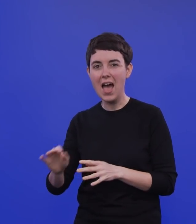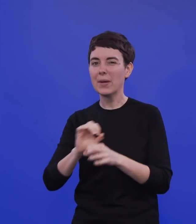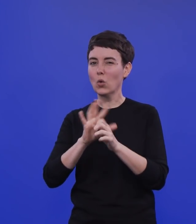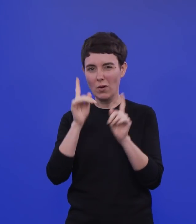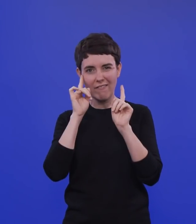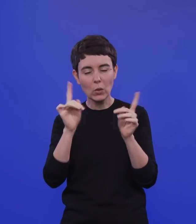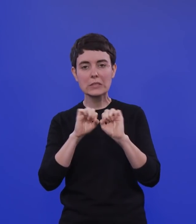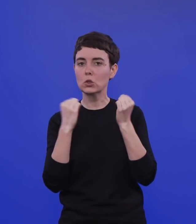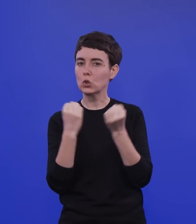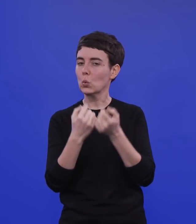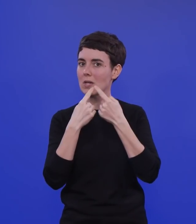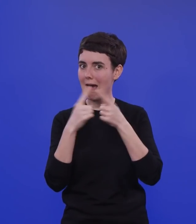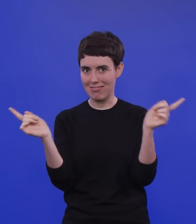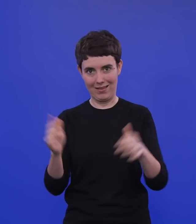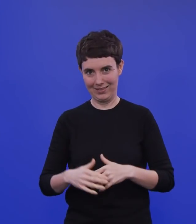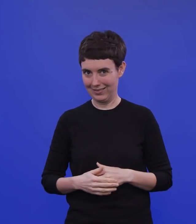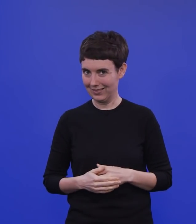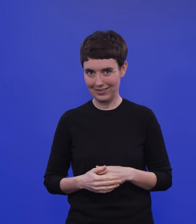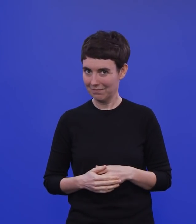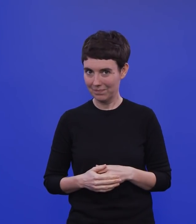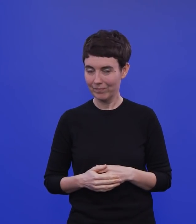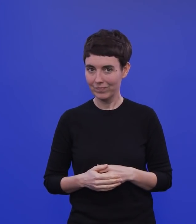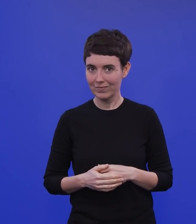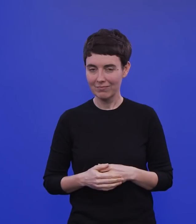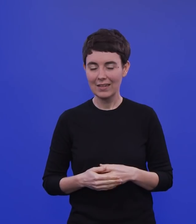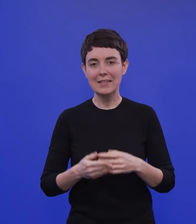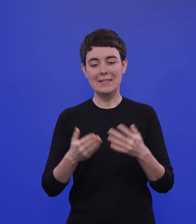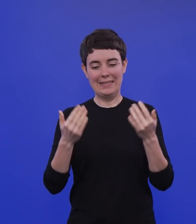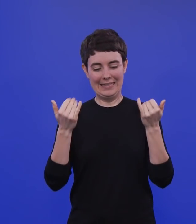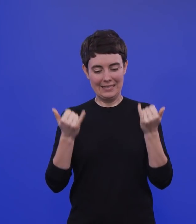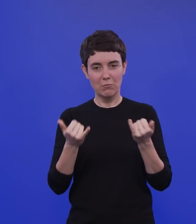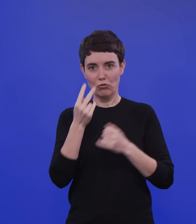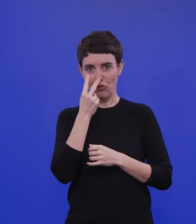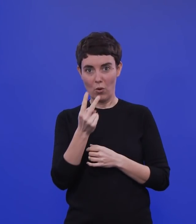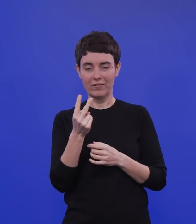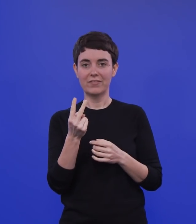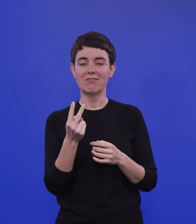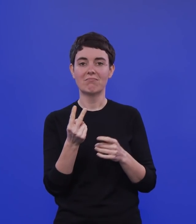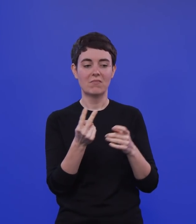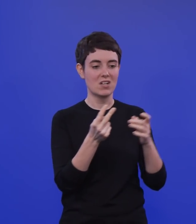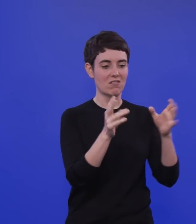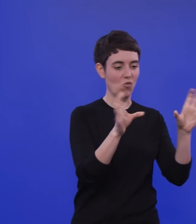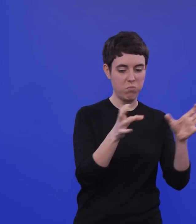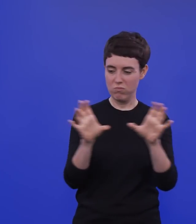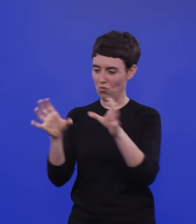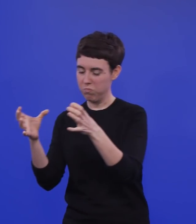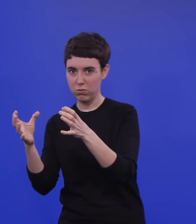Übertragungsgeschehen hier ist eher, was haben wir hier eigentlich für quantitative Beiträge? Also welche Gruppe der